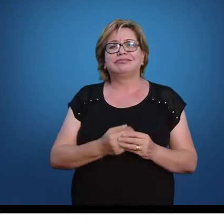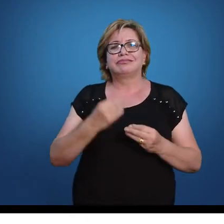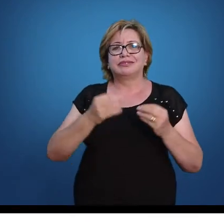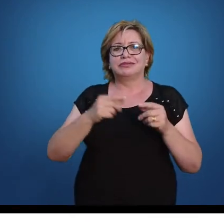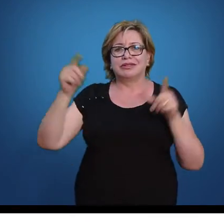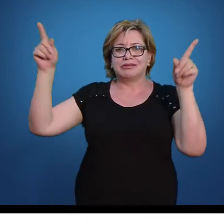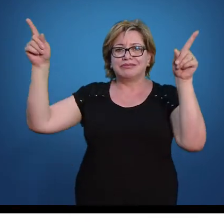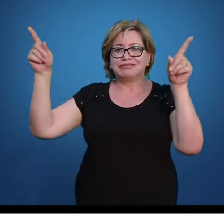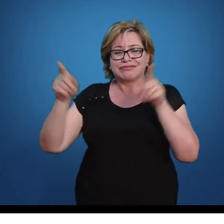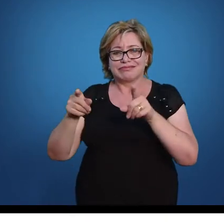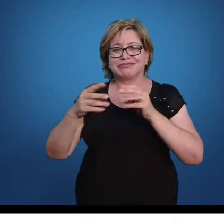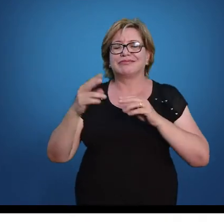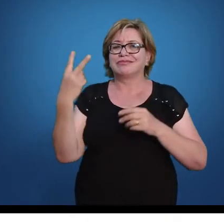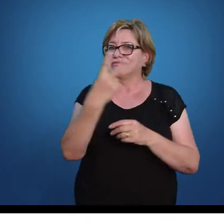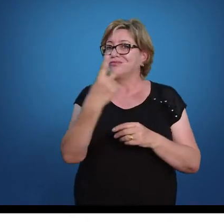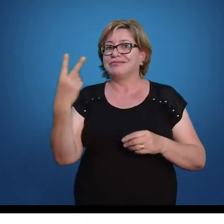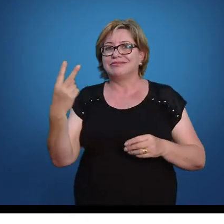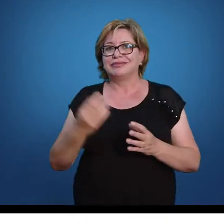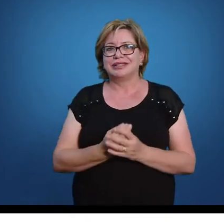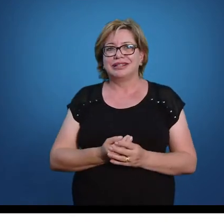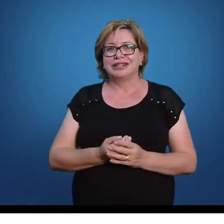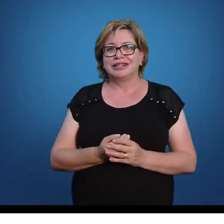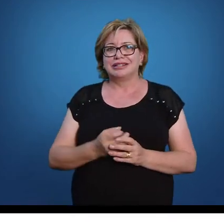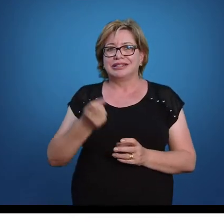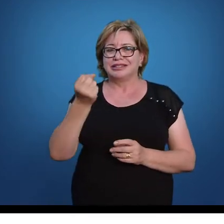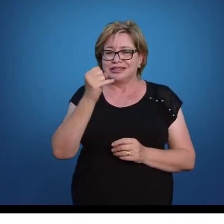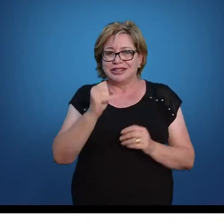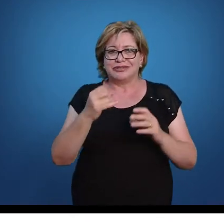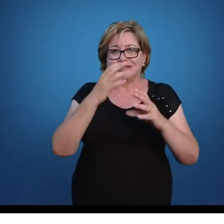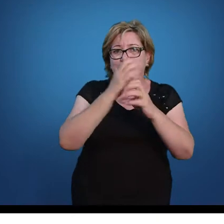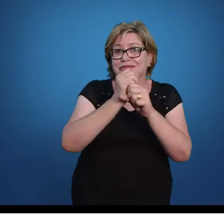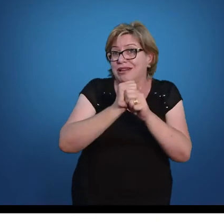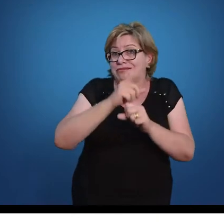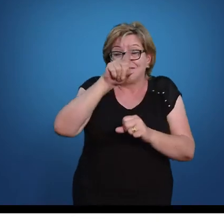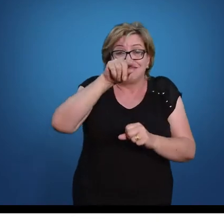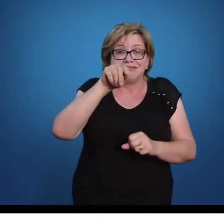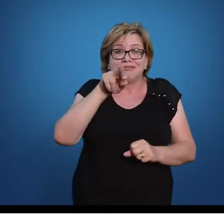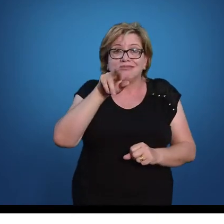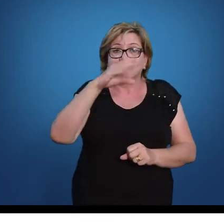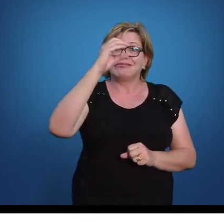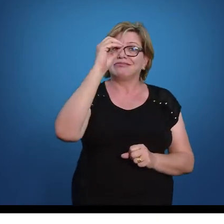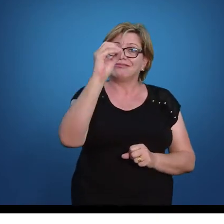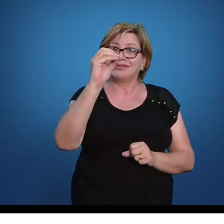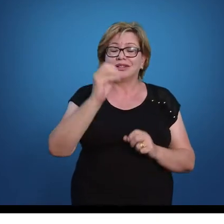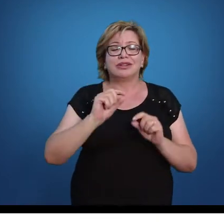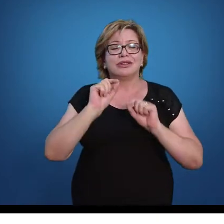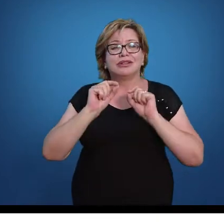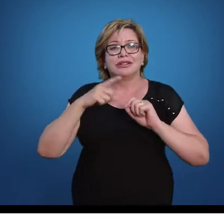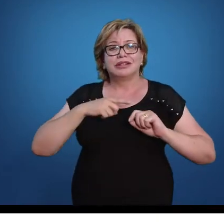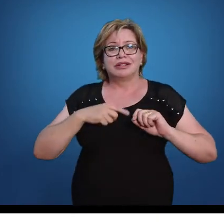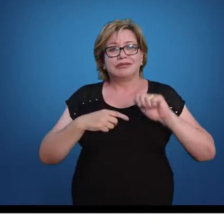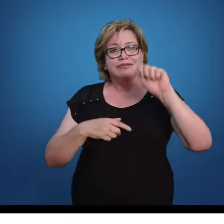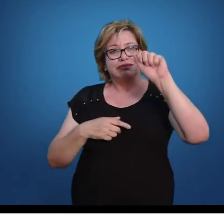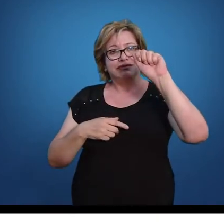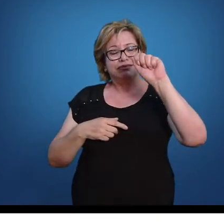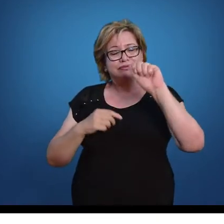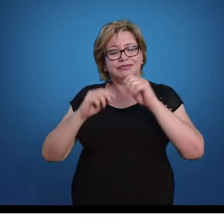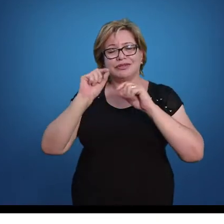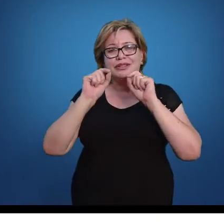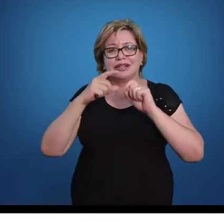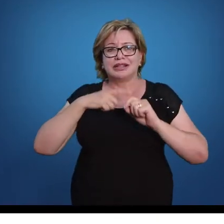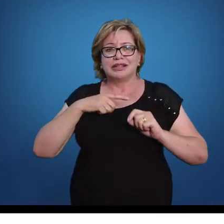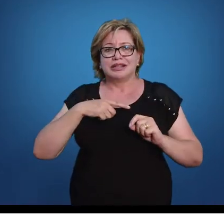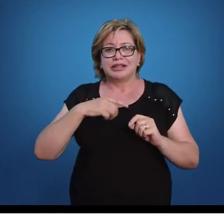eu posso eliminar as duas. Se eu fosse aplicar uma soma, daria zero. O que resultou de tudo isso? Resultou